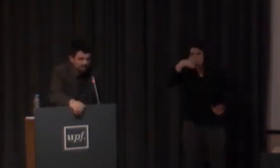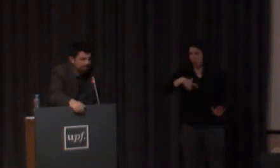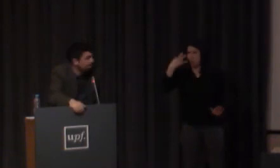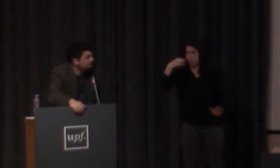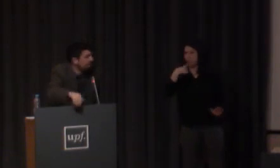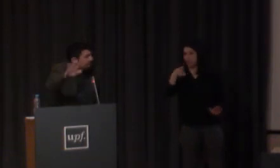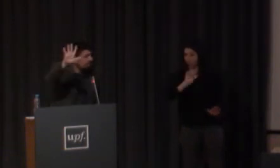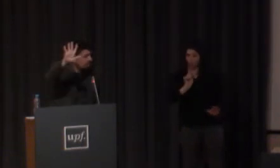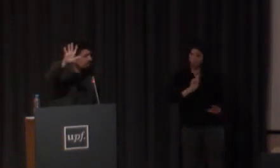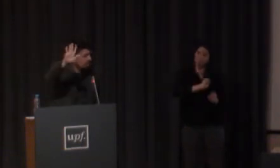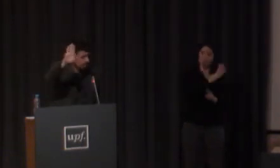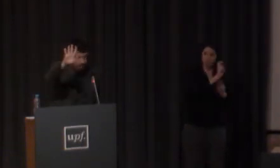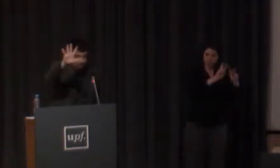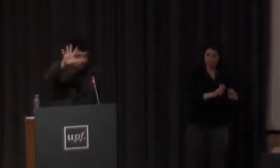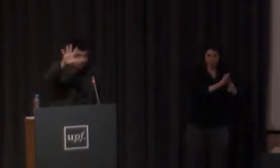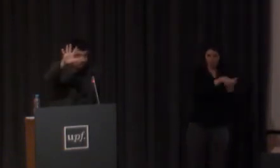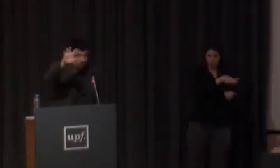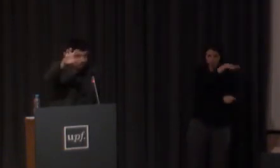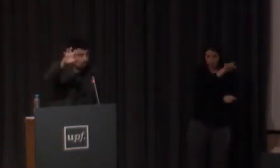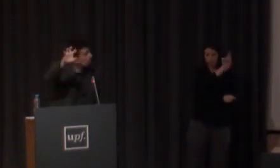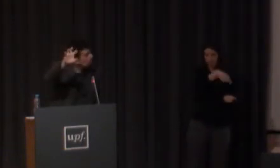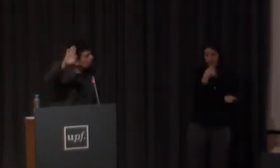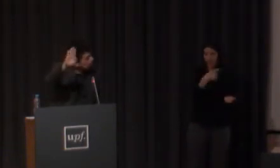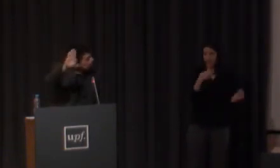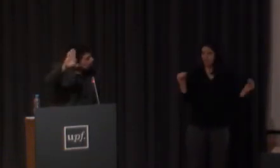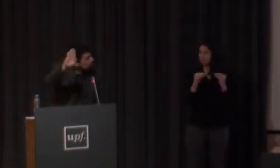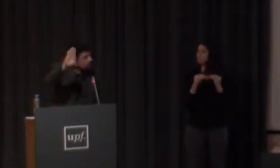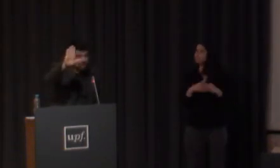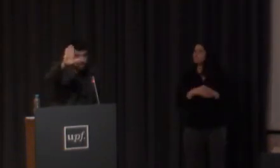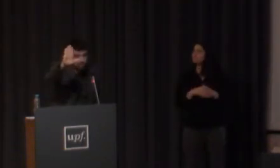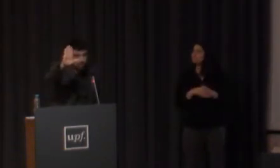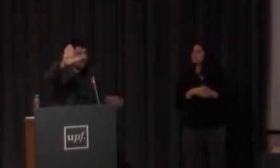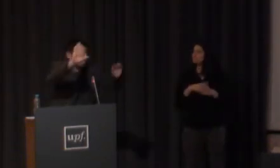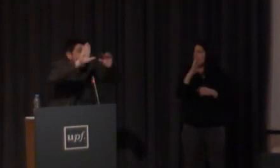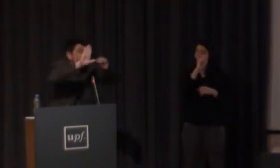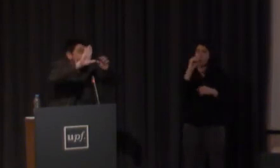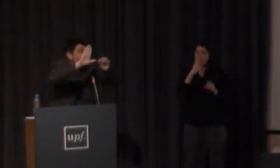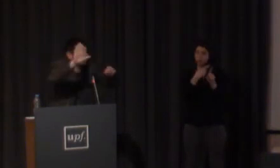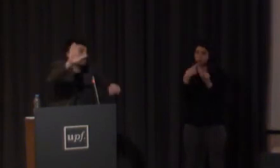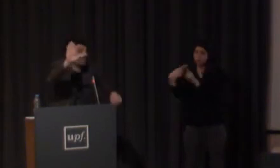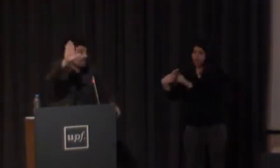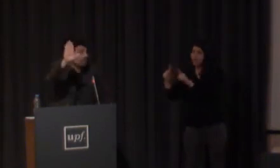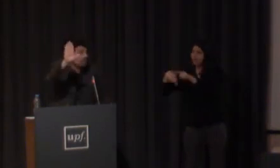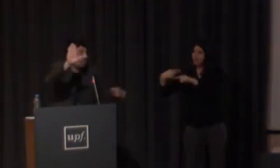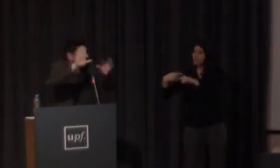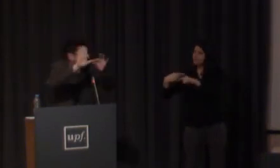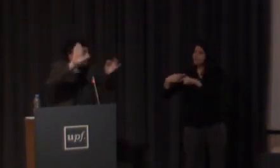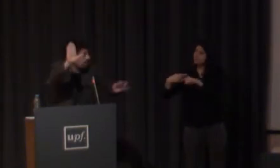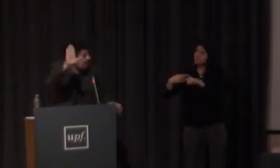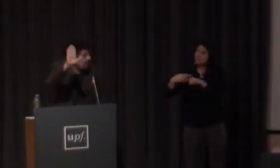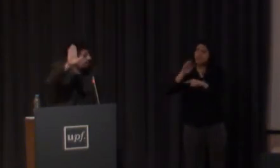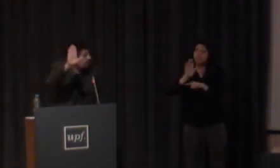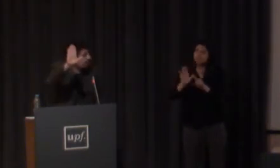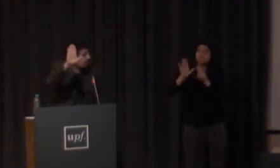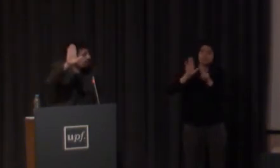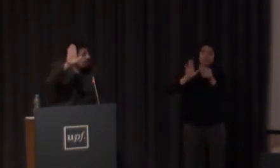BCBL O O O O y la A ven como va siendo sistemático aparece